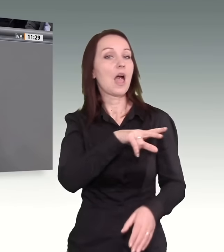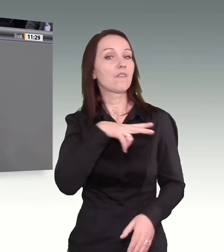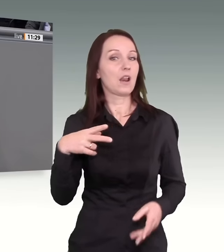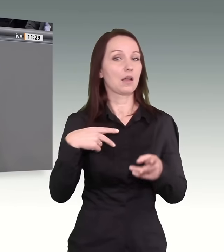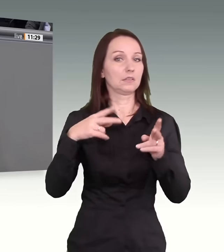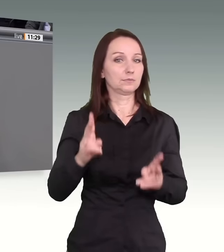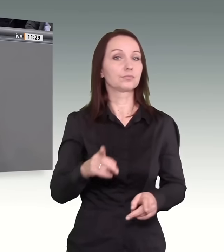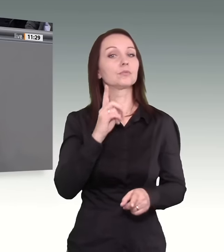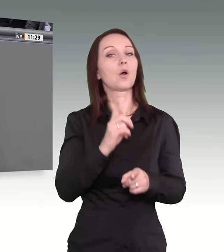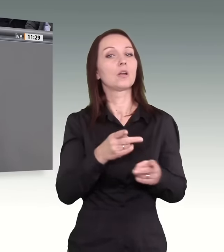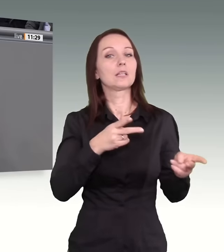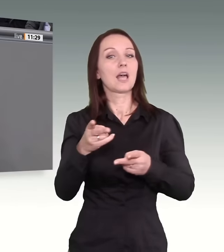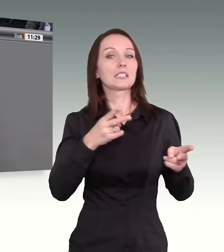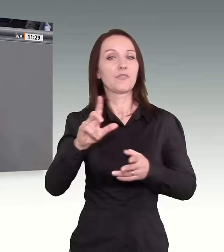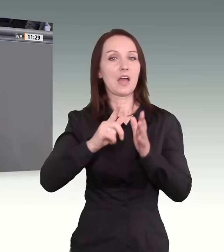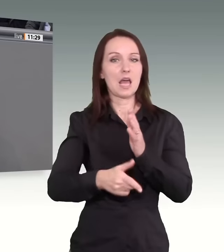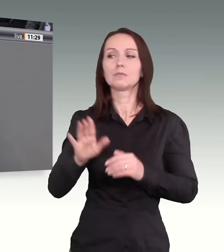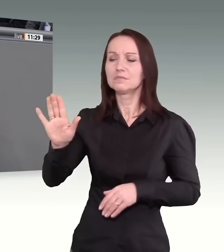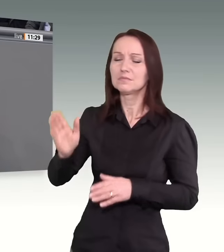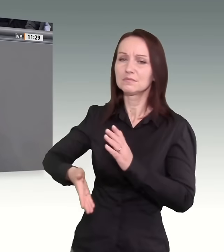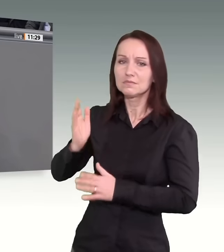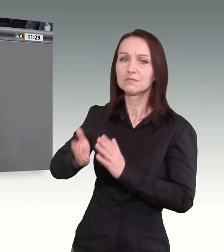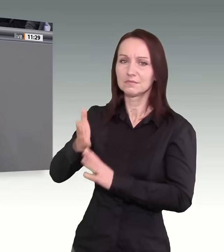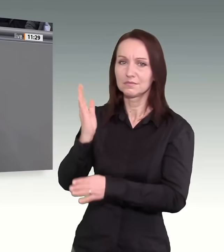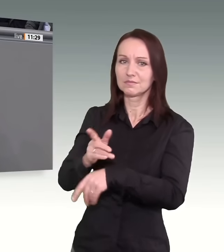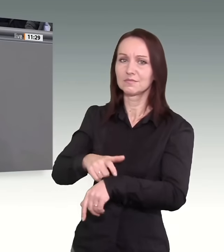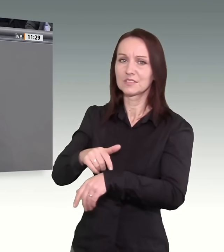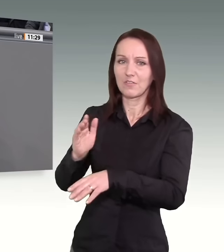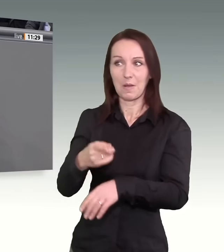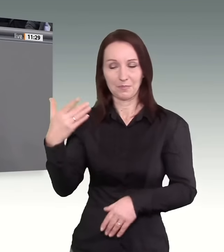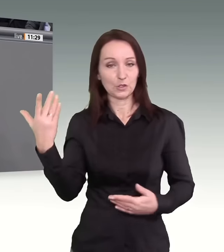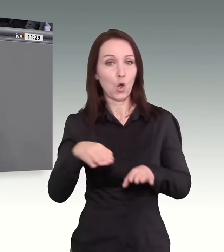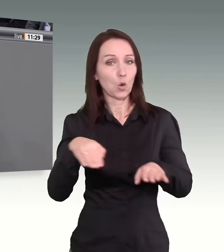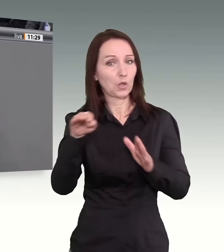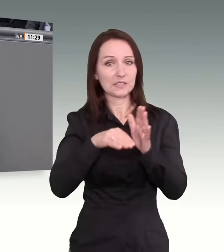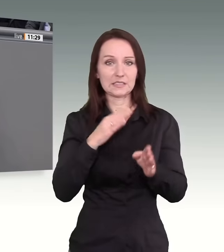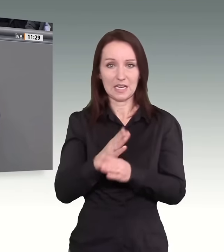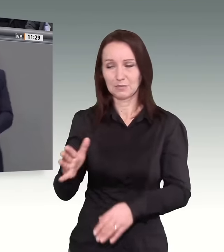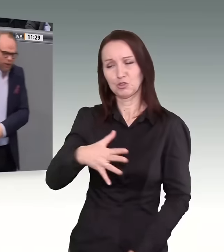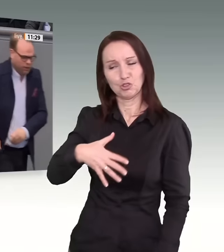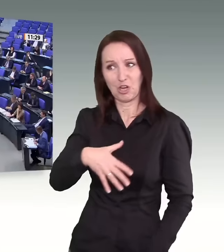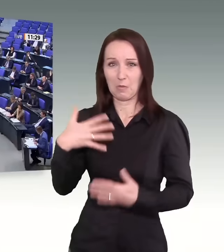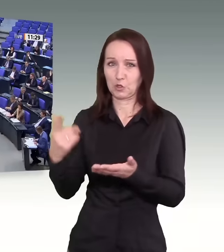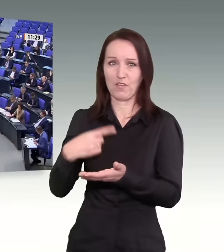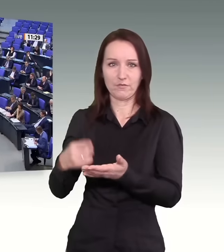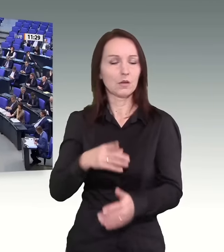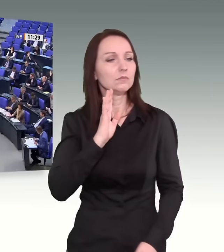den Transferleistungen in der EU. Das ist das Ende des Grundgesetzes. Schämen Sie sich für so eine Forderung. Lindt. Vielen Dank.